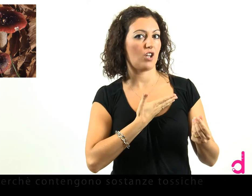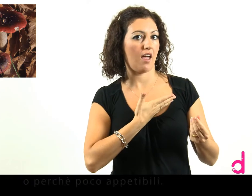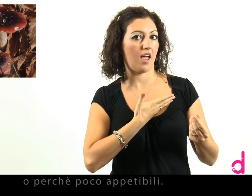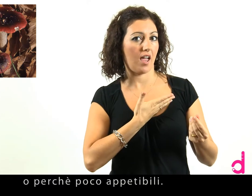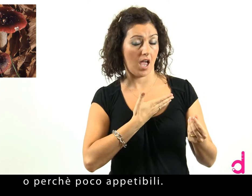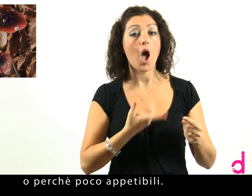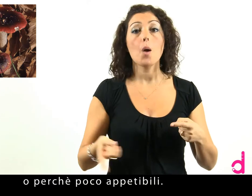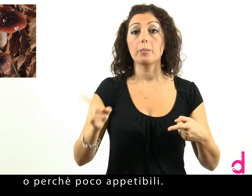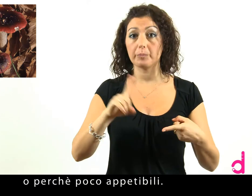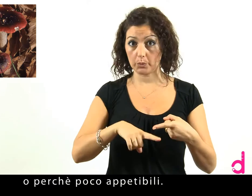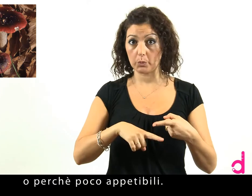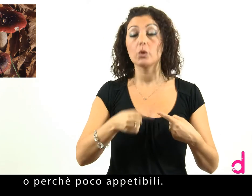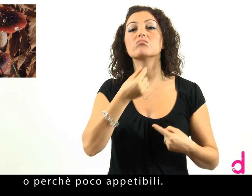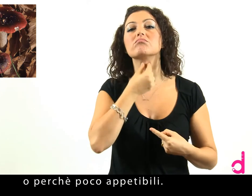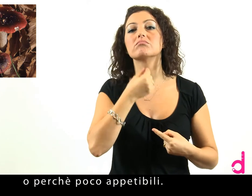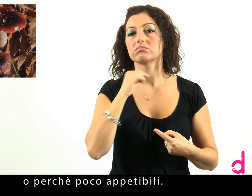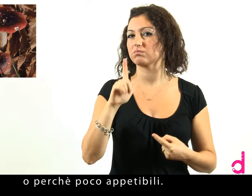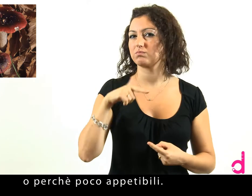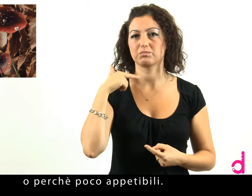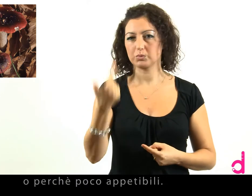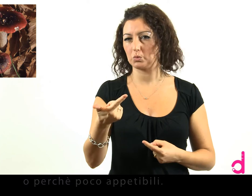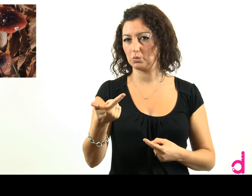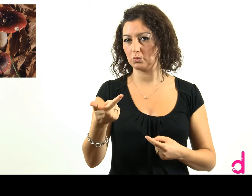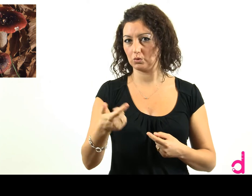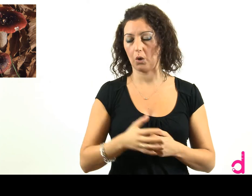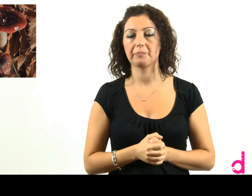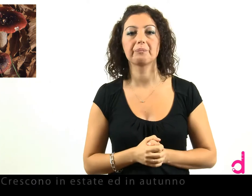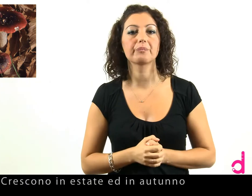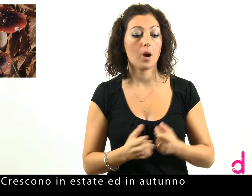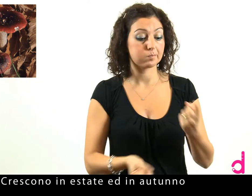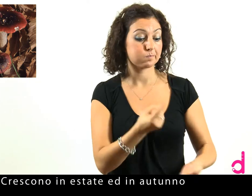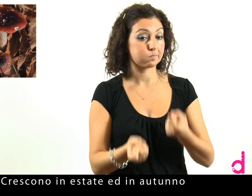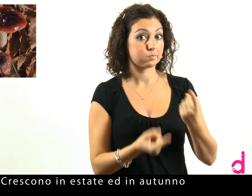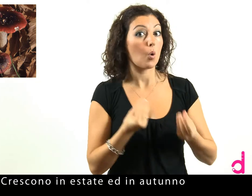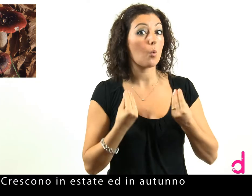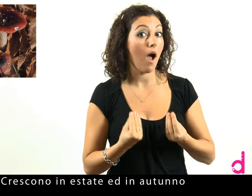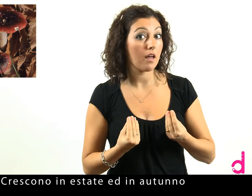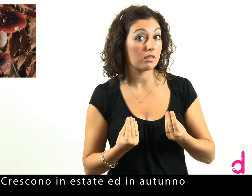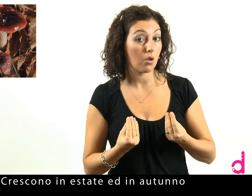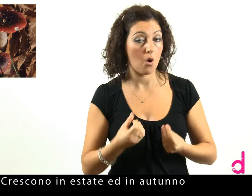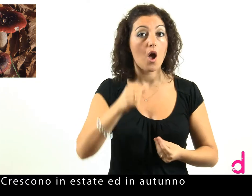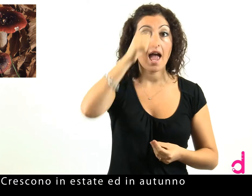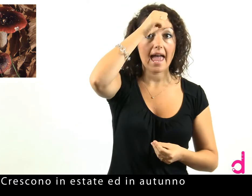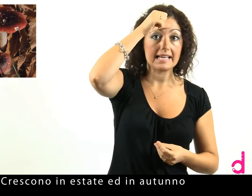o perché poco appetibili. Crescono in estate ed in autunno.